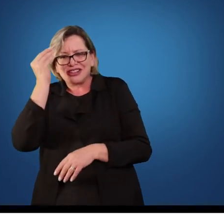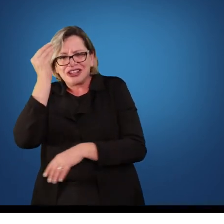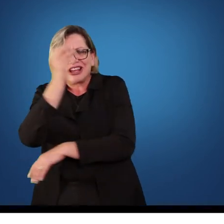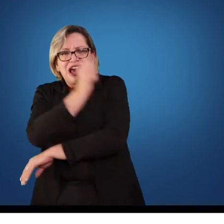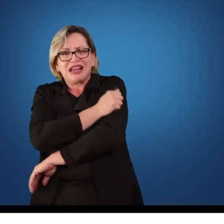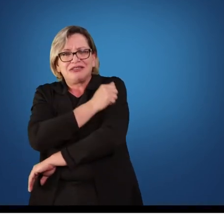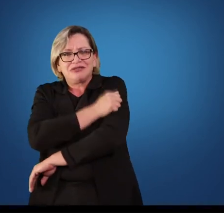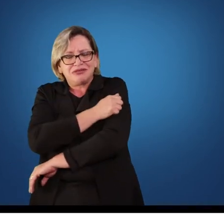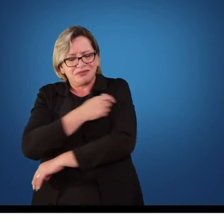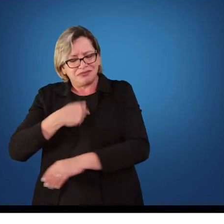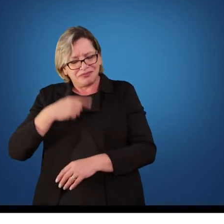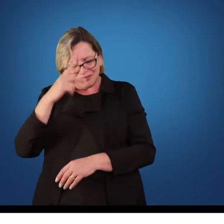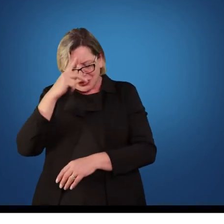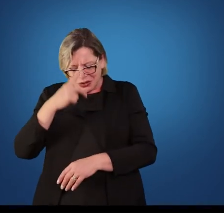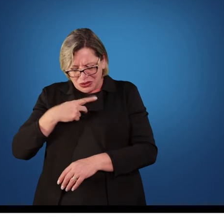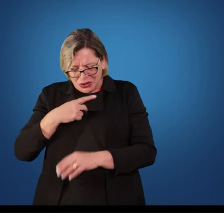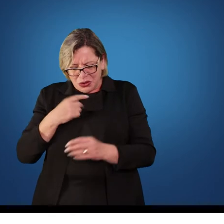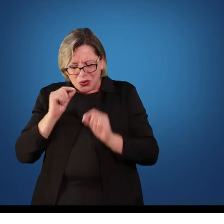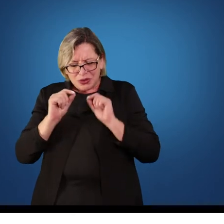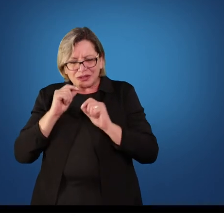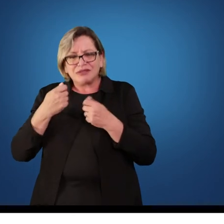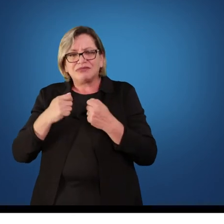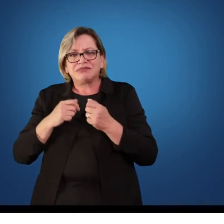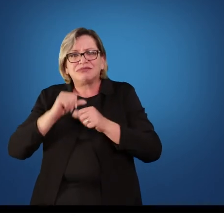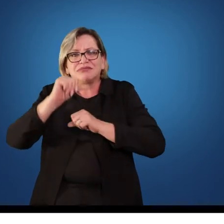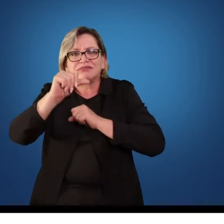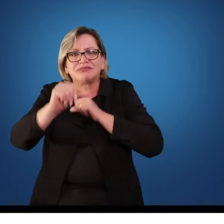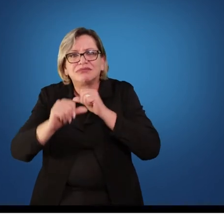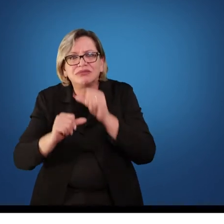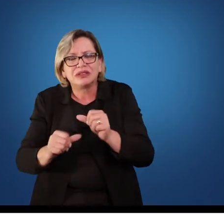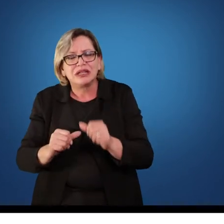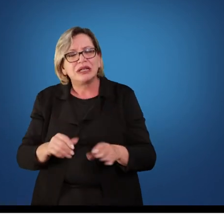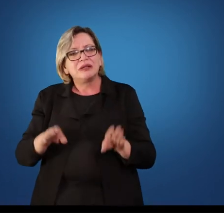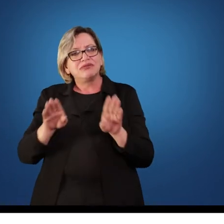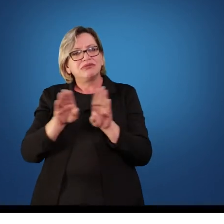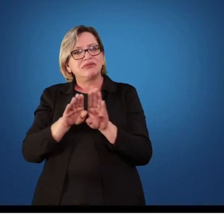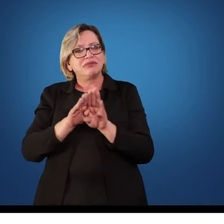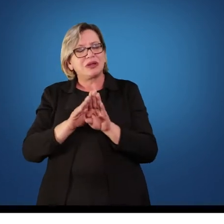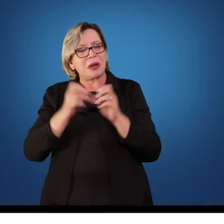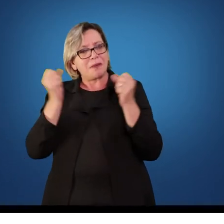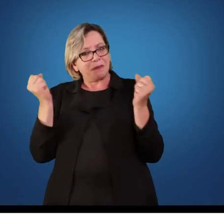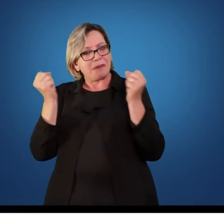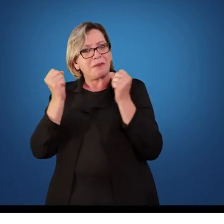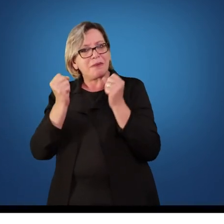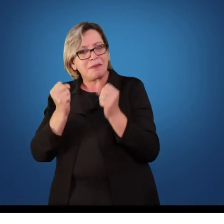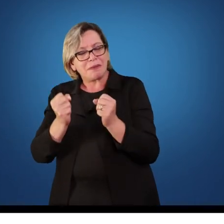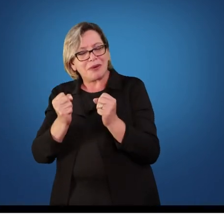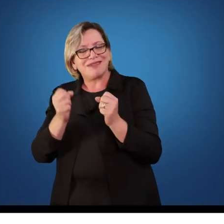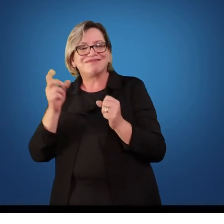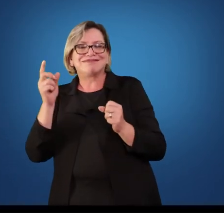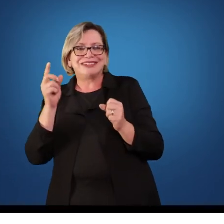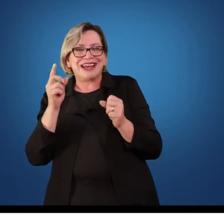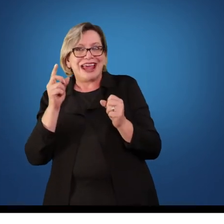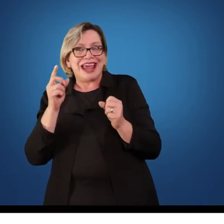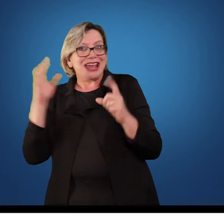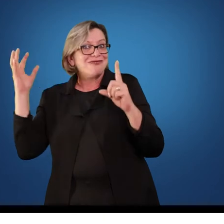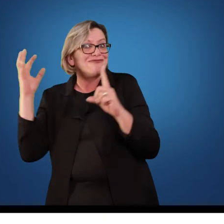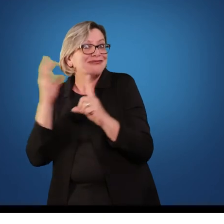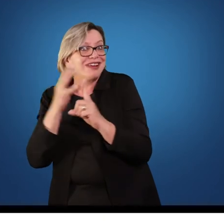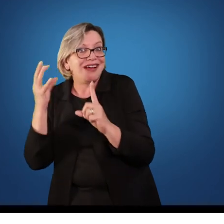está construindo uma história dentro daquele ambiente. E aquilo pode transcender para o seu dia a dia, para a sua vida. Então, as